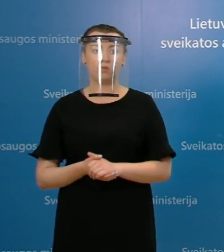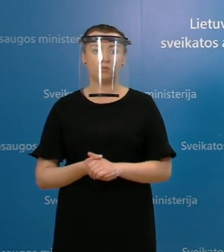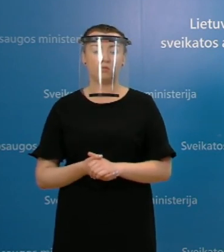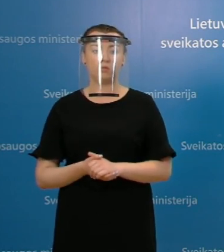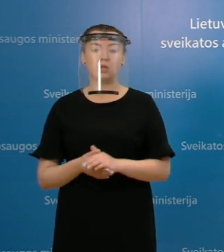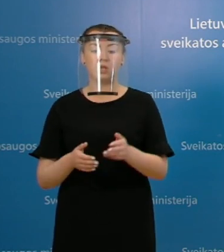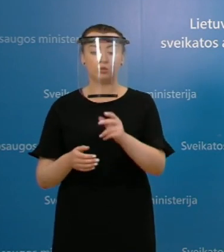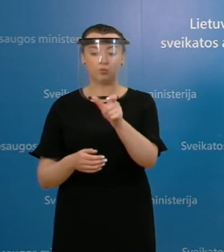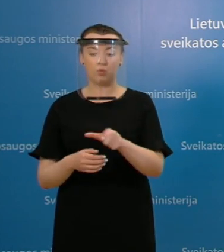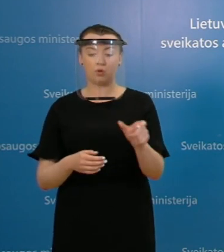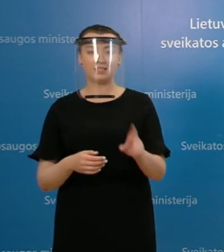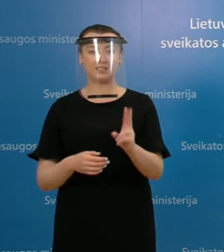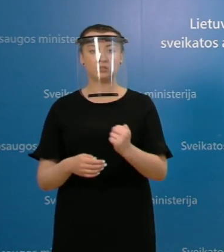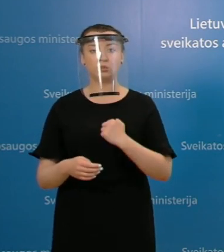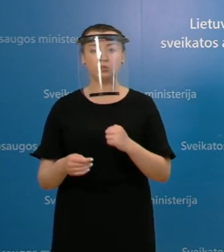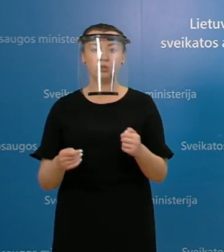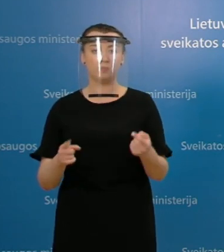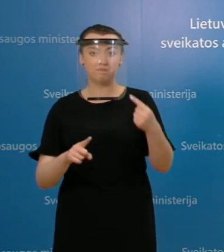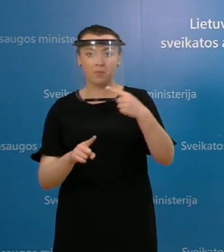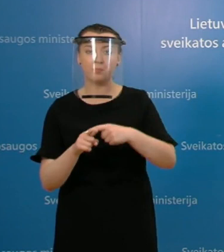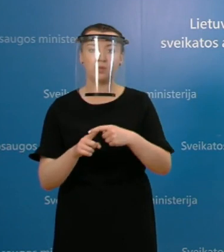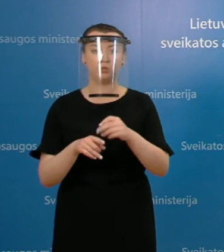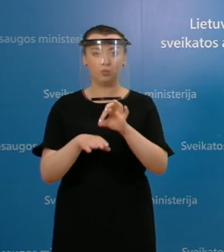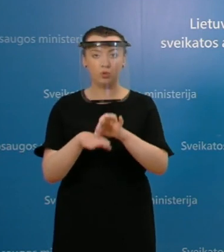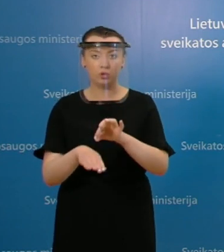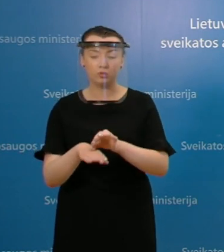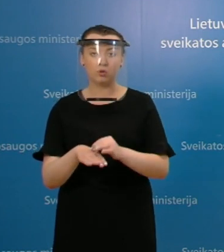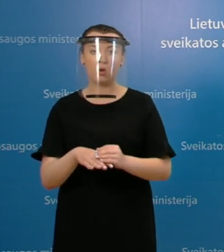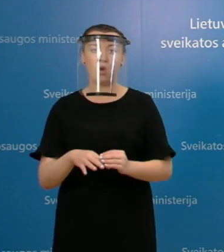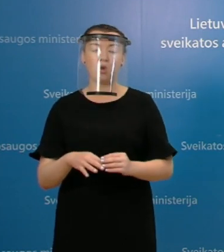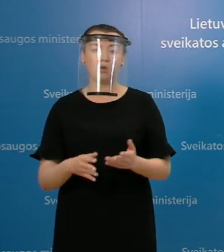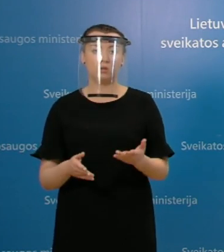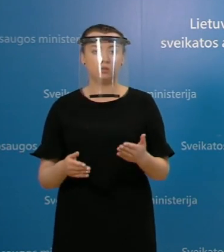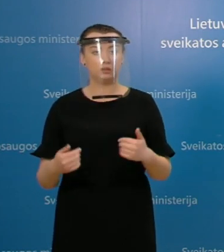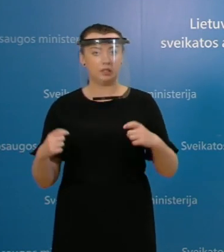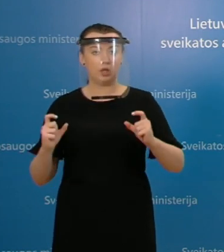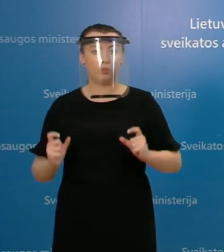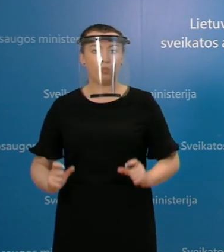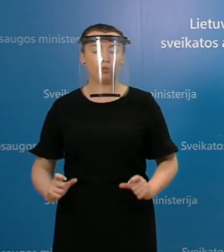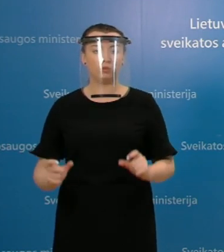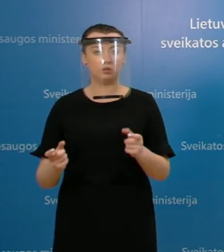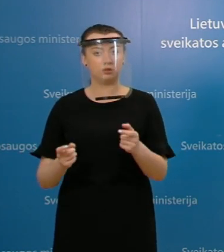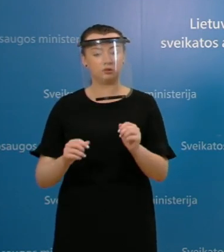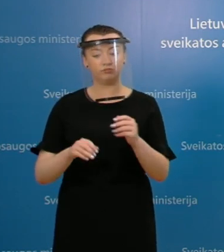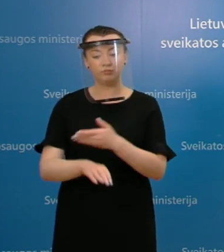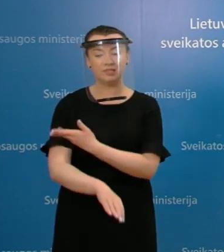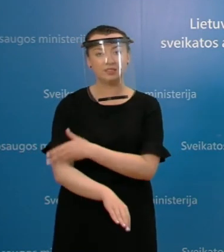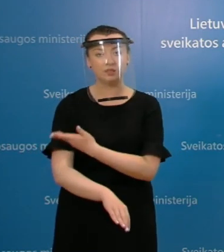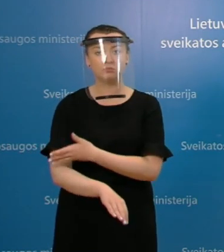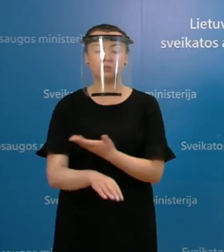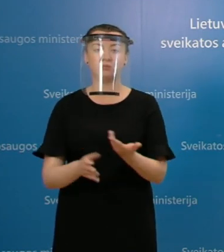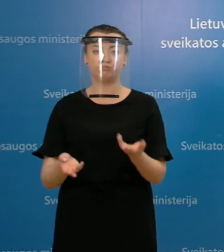kažkokį lietinių ligų, kurių organizmo prisitaikymo, imuninės sistemos galimybės yra menkesnės,